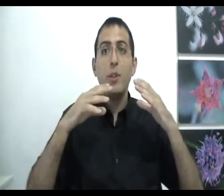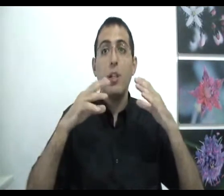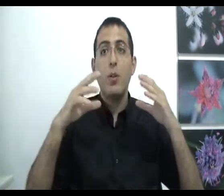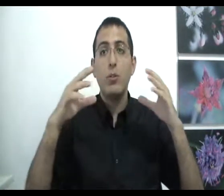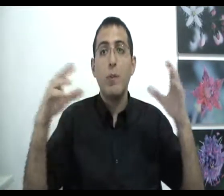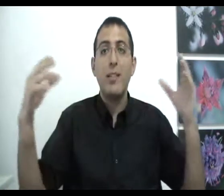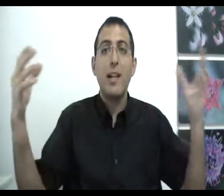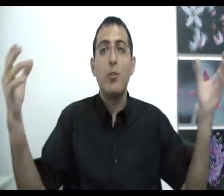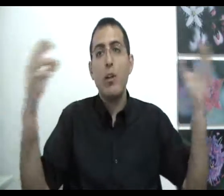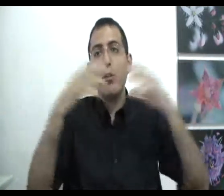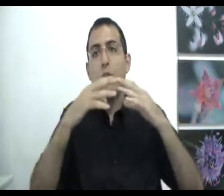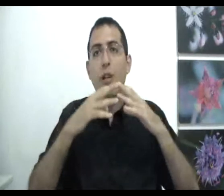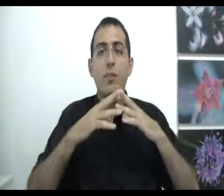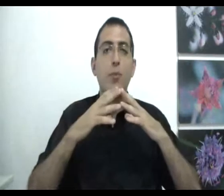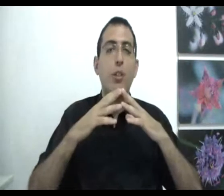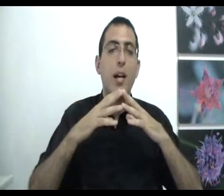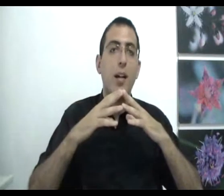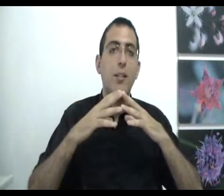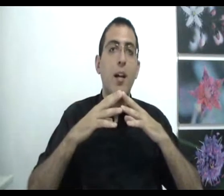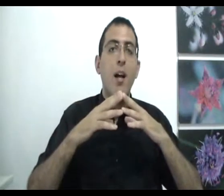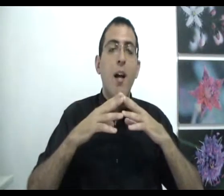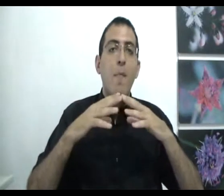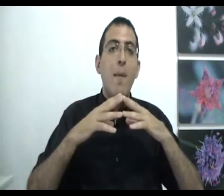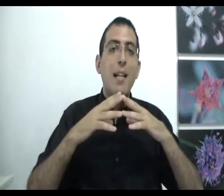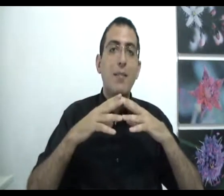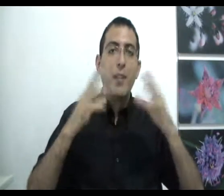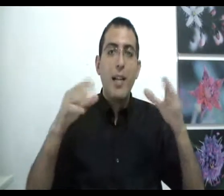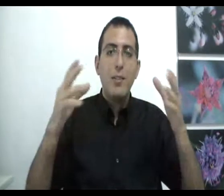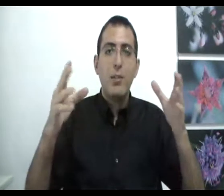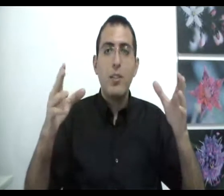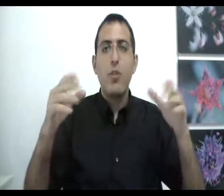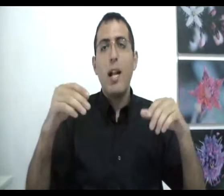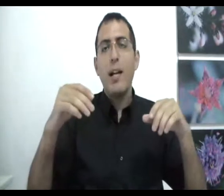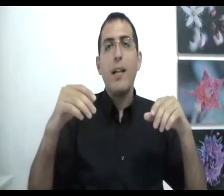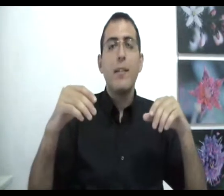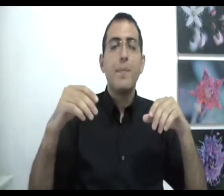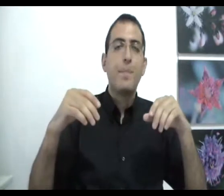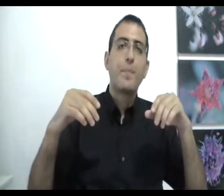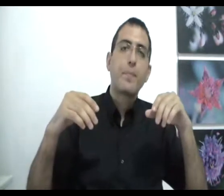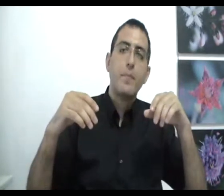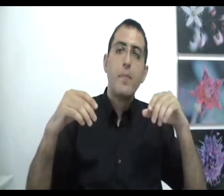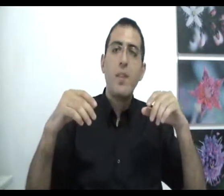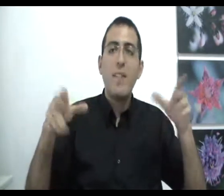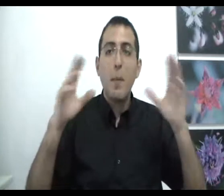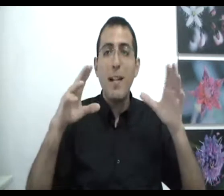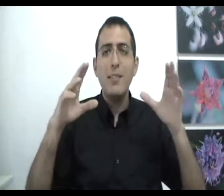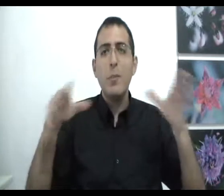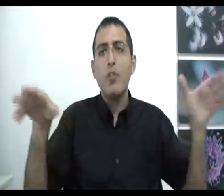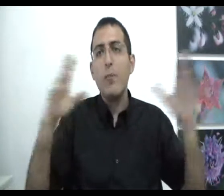שנכון זאת אומרת תיקח את כל השיטות תשלב אותם בשיטה אחת ואיך לעשות את זה שאלה אחרת אבל במילה זה אומר שאם